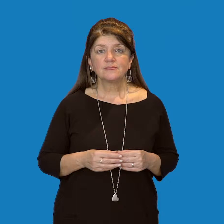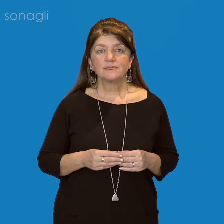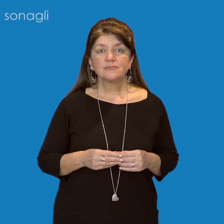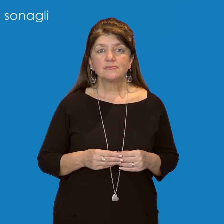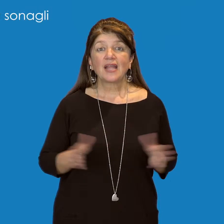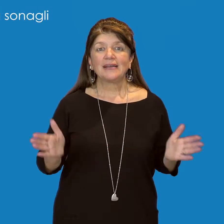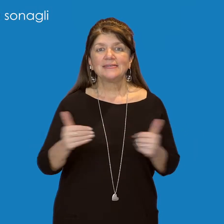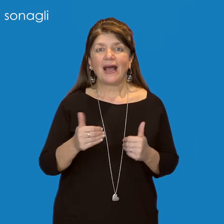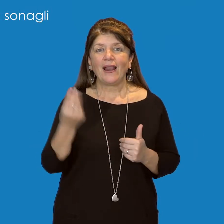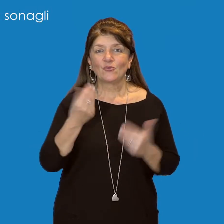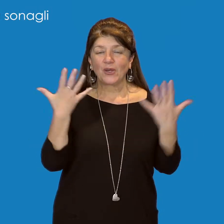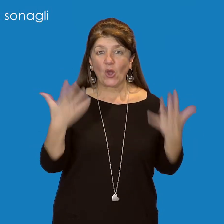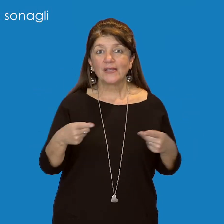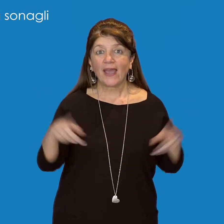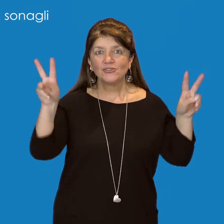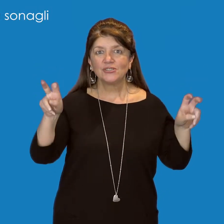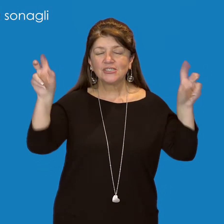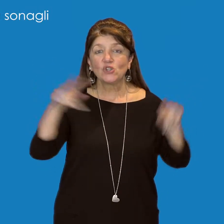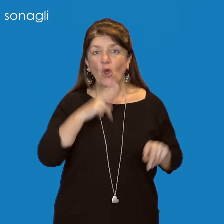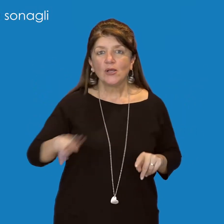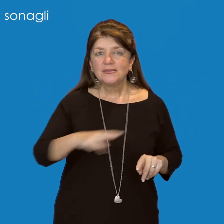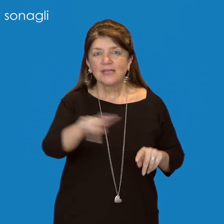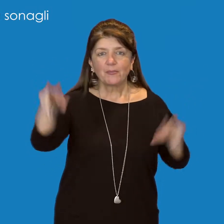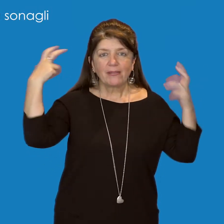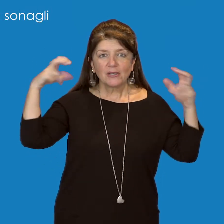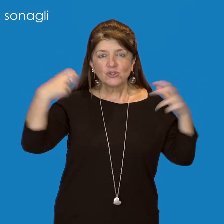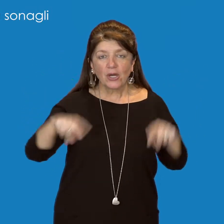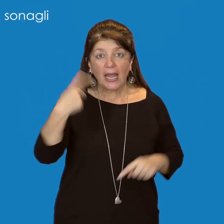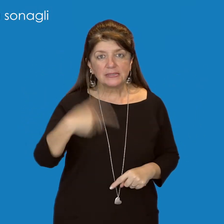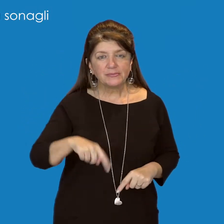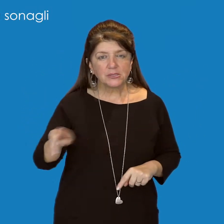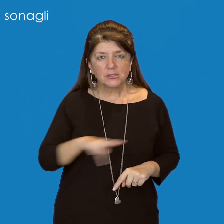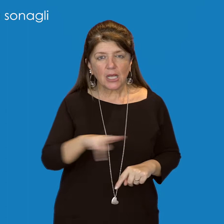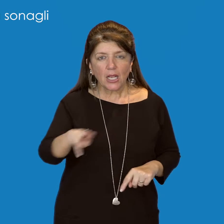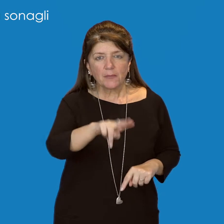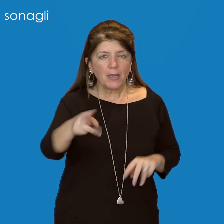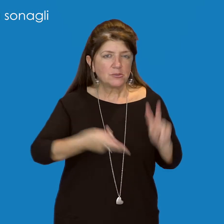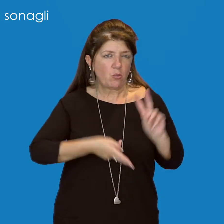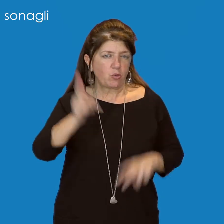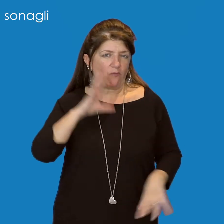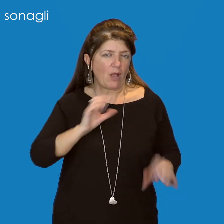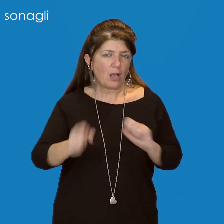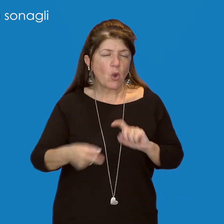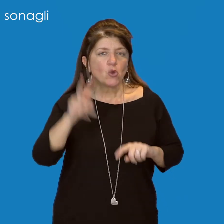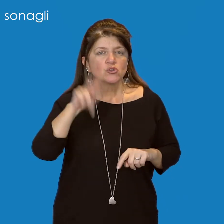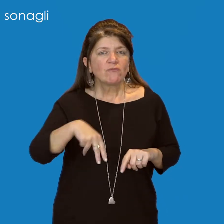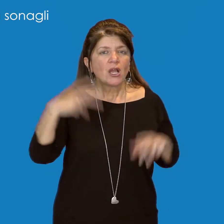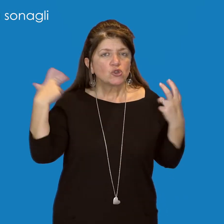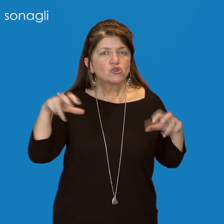Sala 10. Serpente a sonagli. Il serpente più conosciuto è il serpente a sonagli o